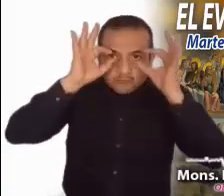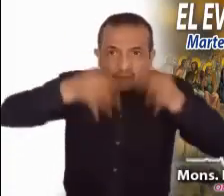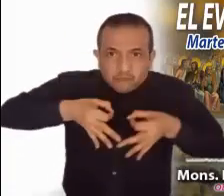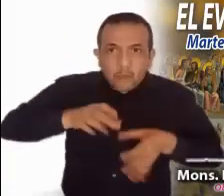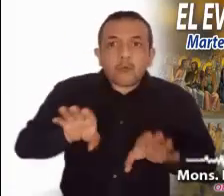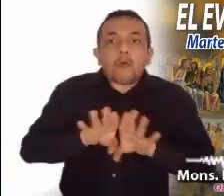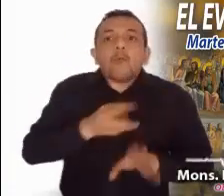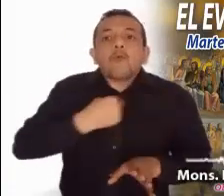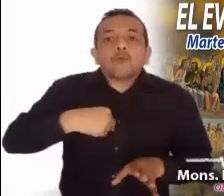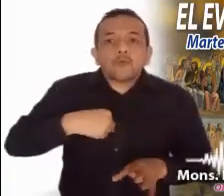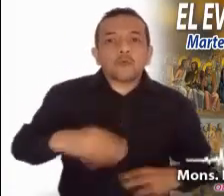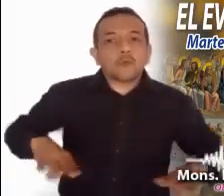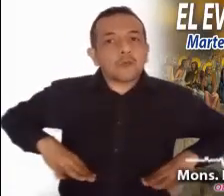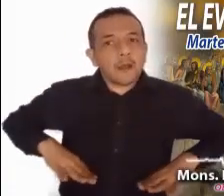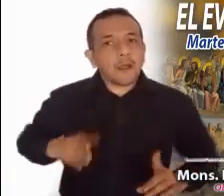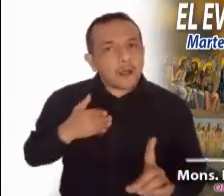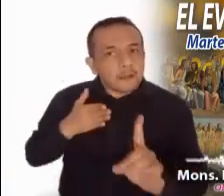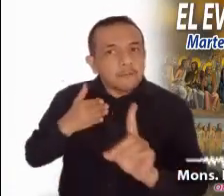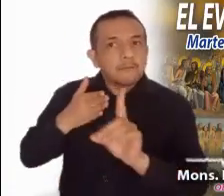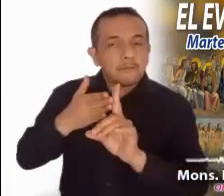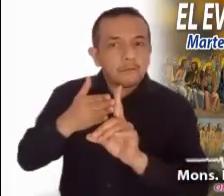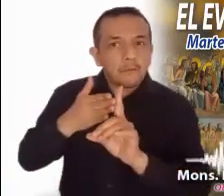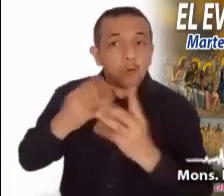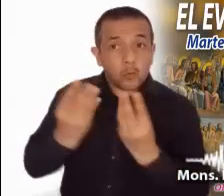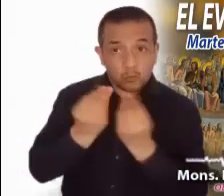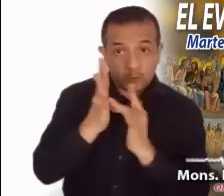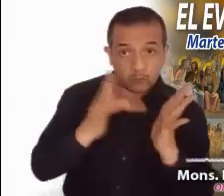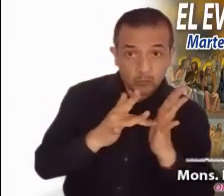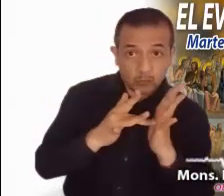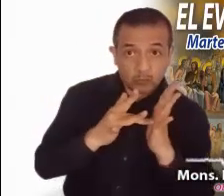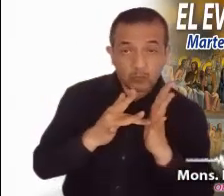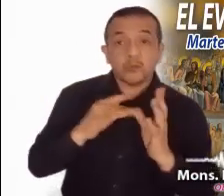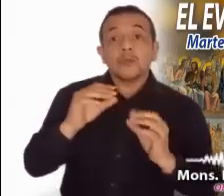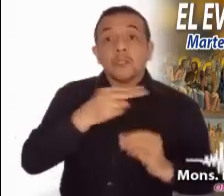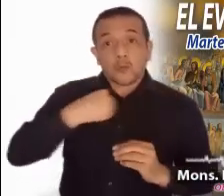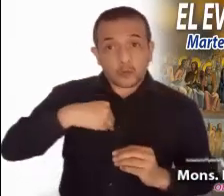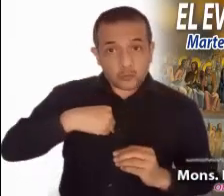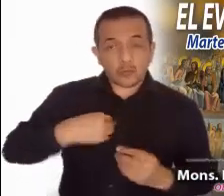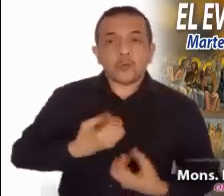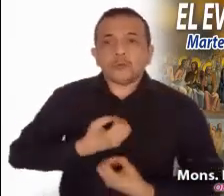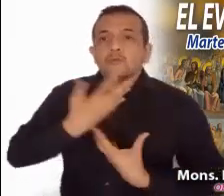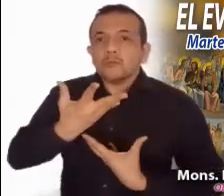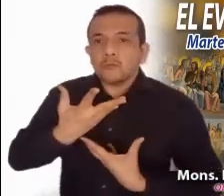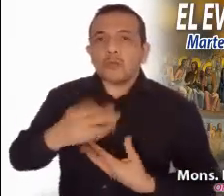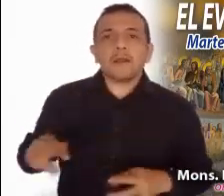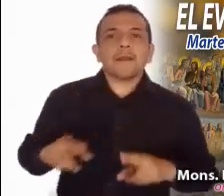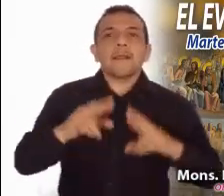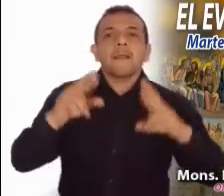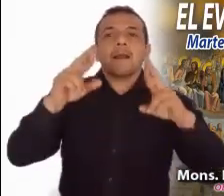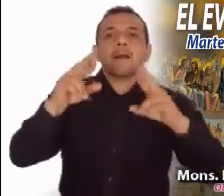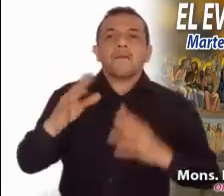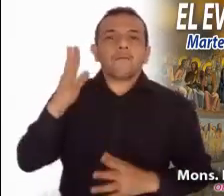llevando nuestra forma de actuar. Con Cristo resucitado proclamamos nuestra propia